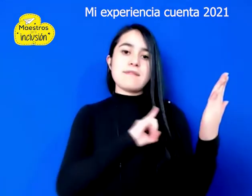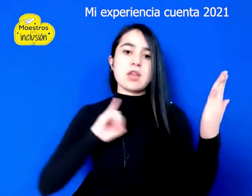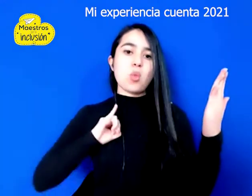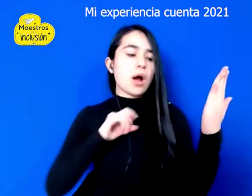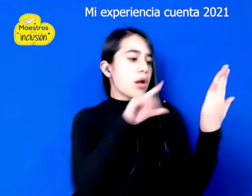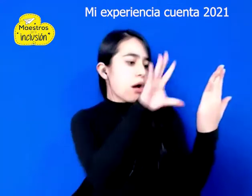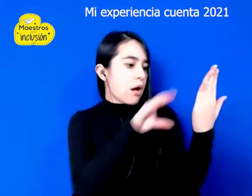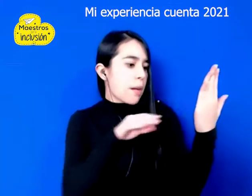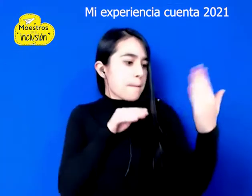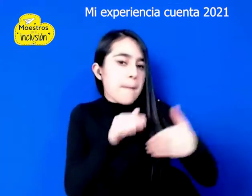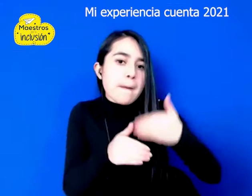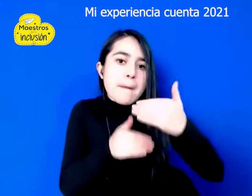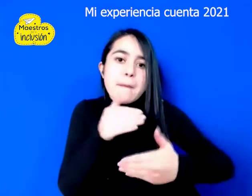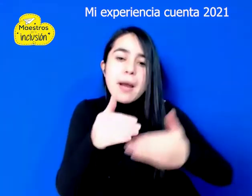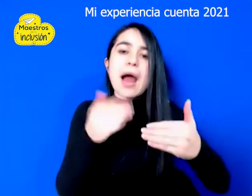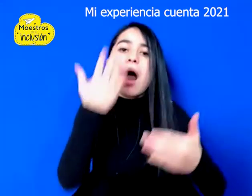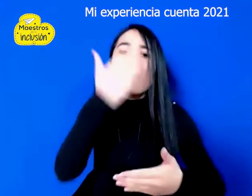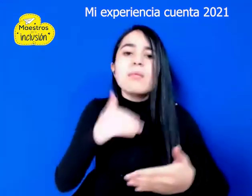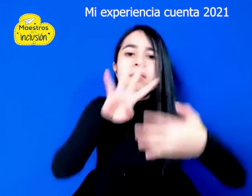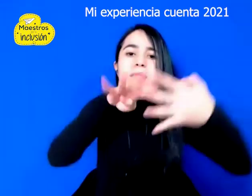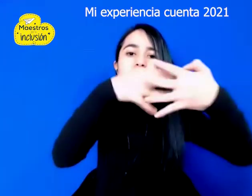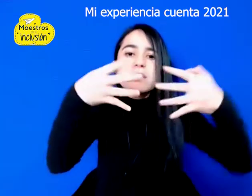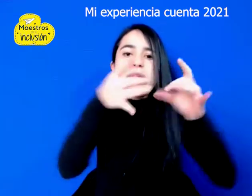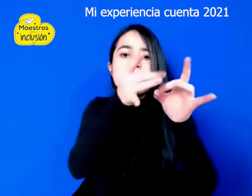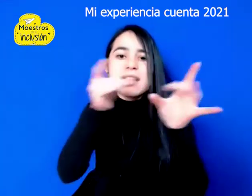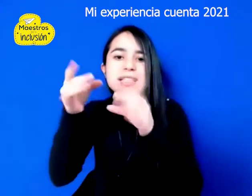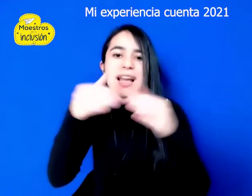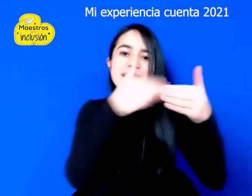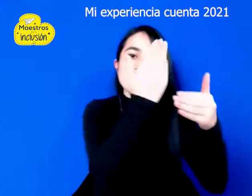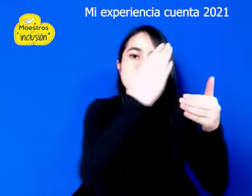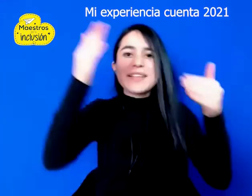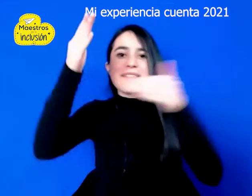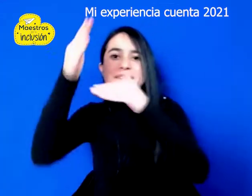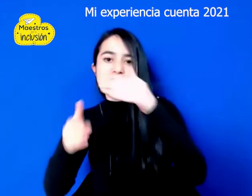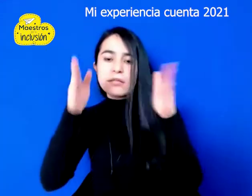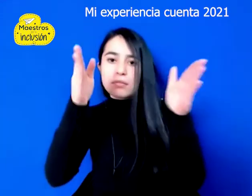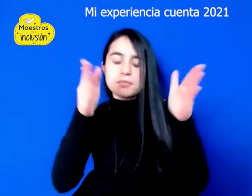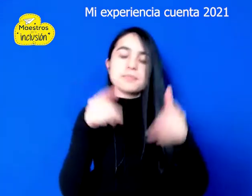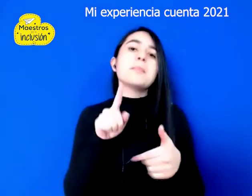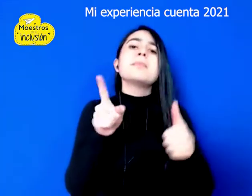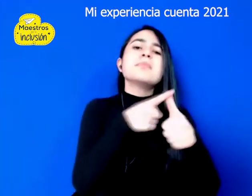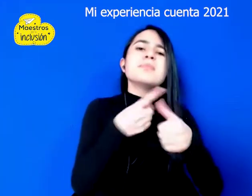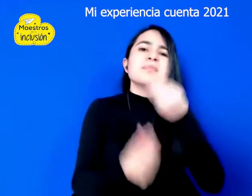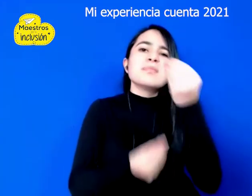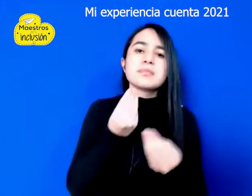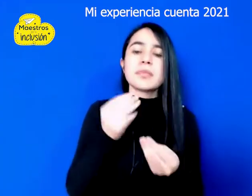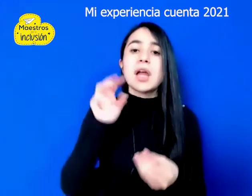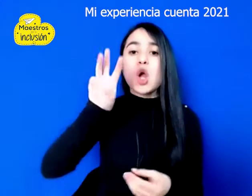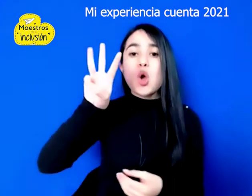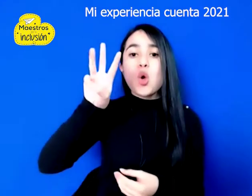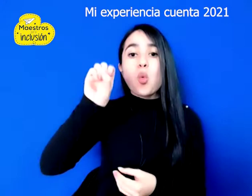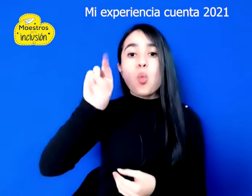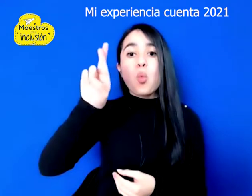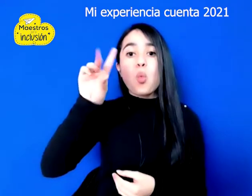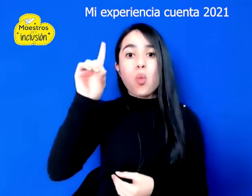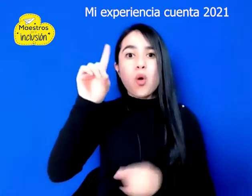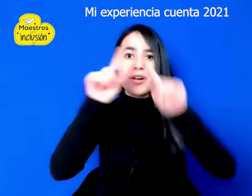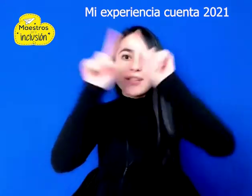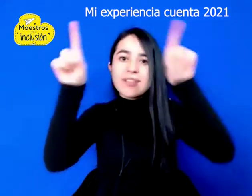cuenta el cronograma de la convocatoria. Primero, debe diligenciar la ficha de la experiencia en formato Word